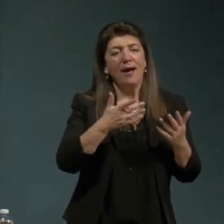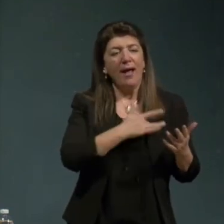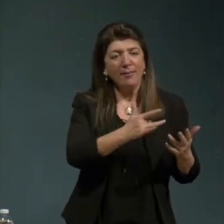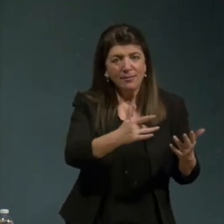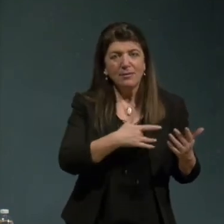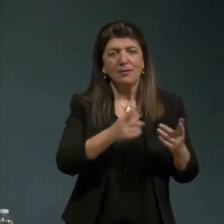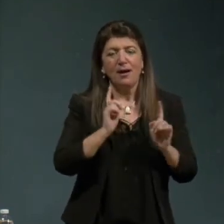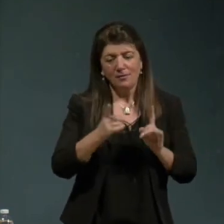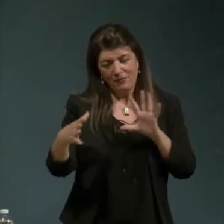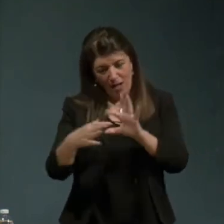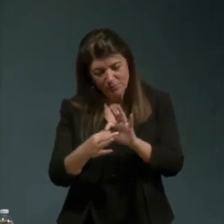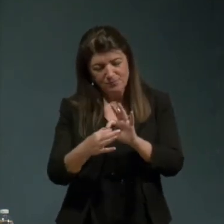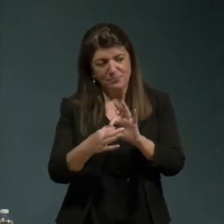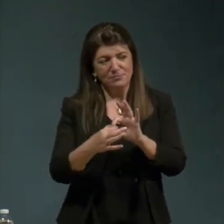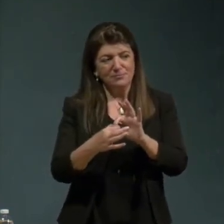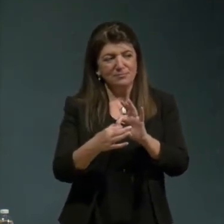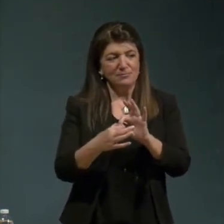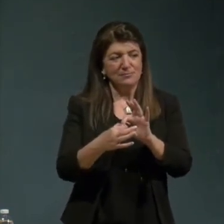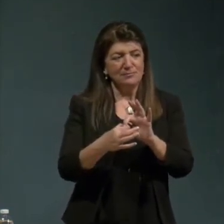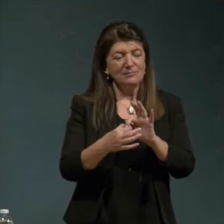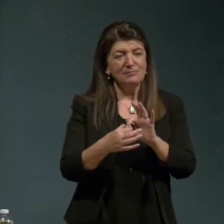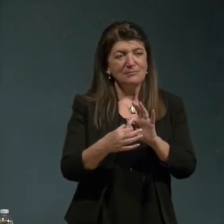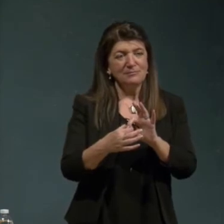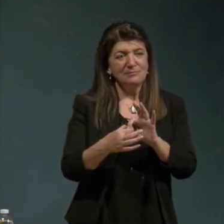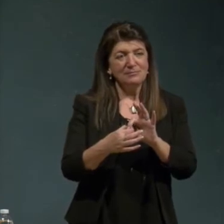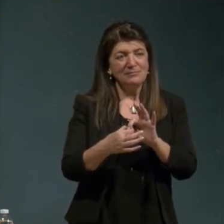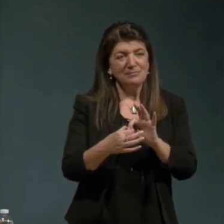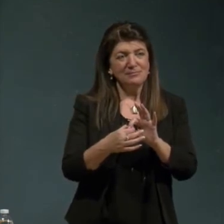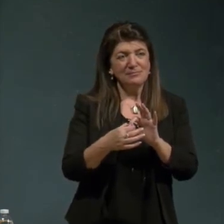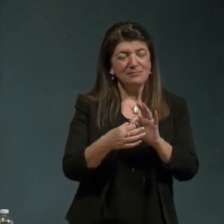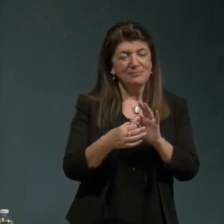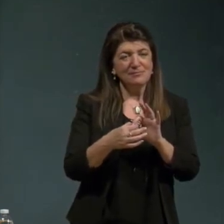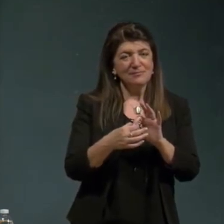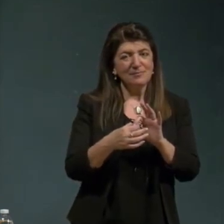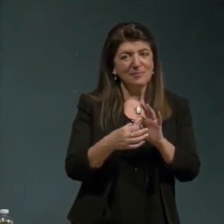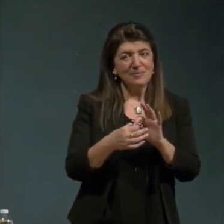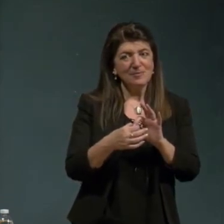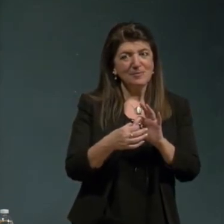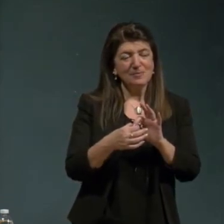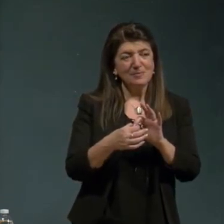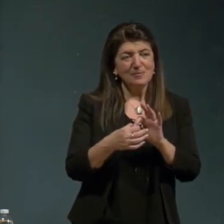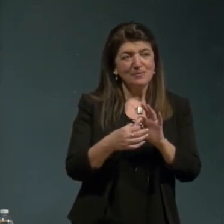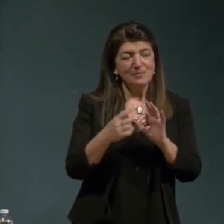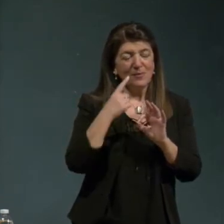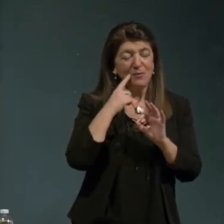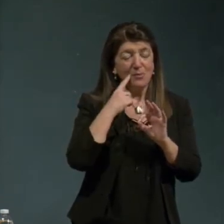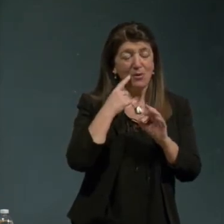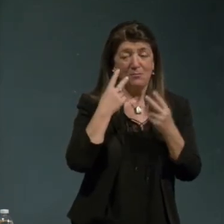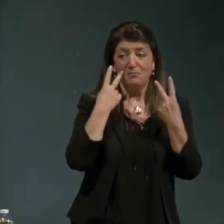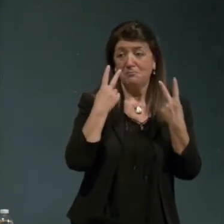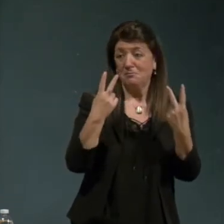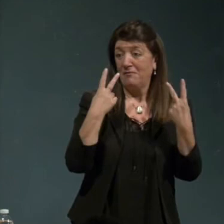penso che per esempio mi pare evidente